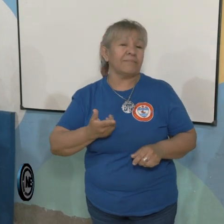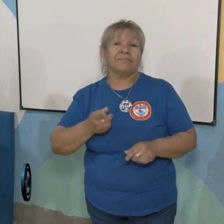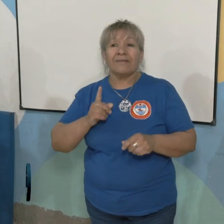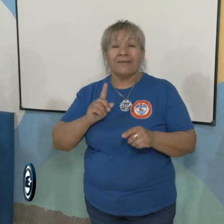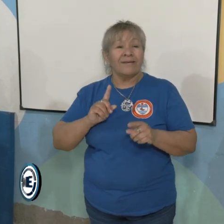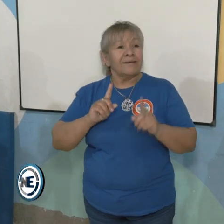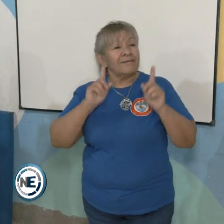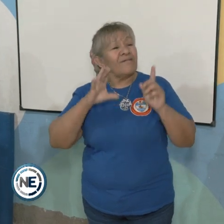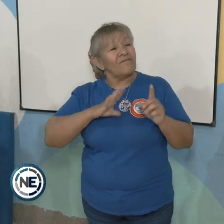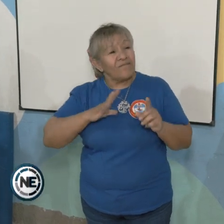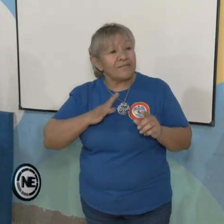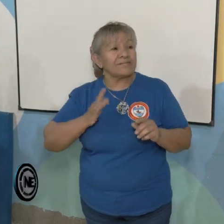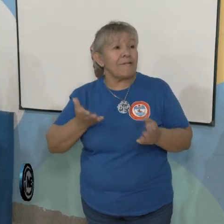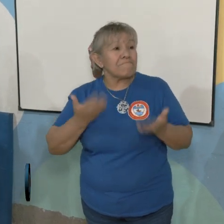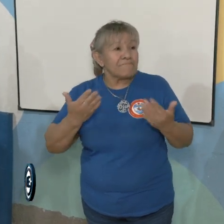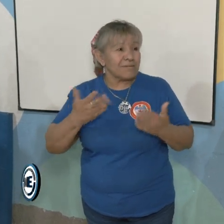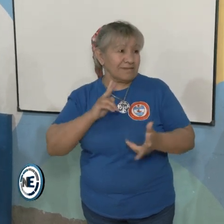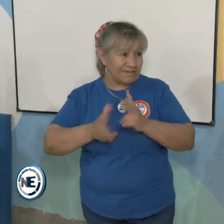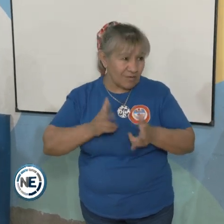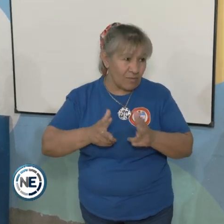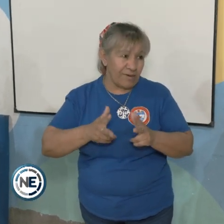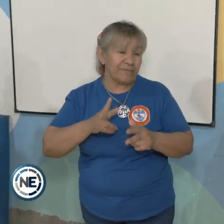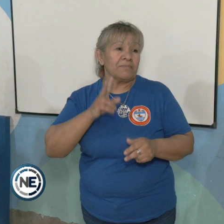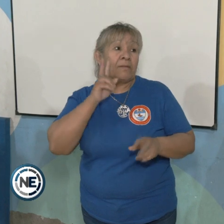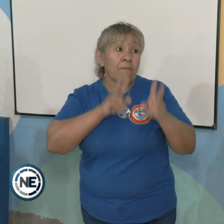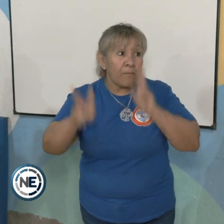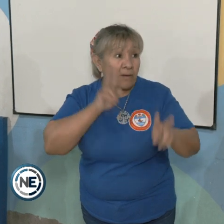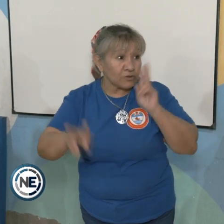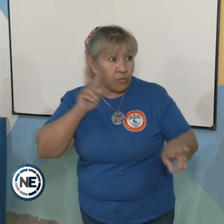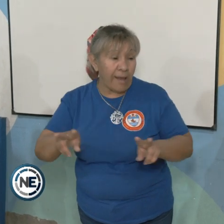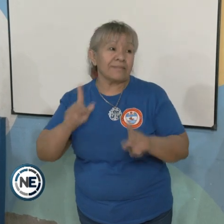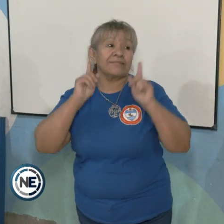sordas, falta mucho aprender a ellas también.